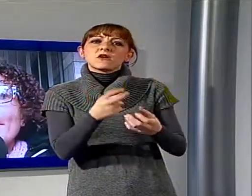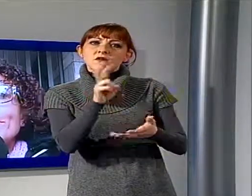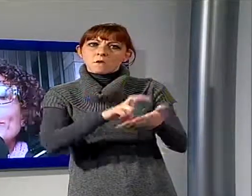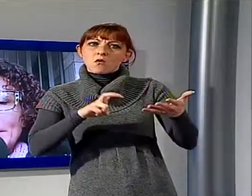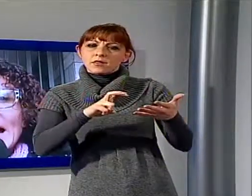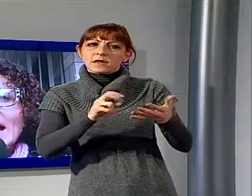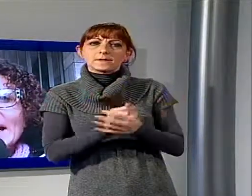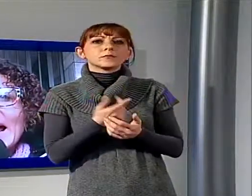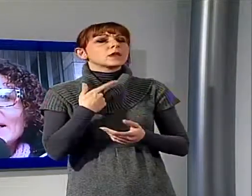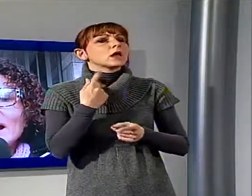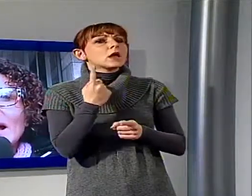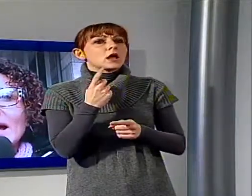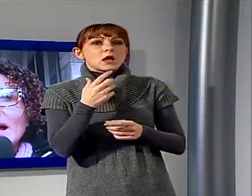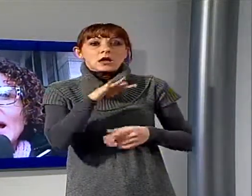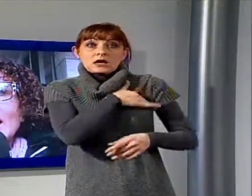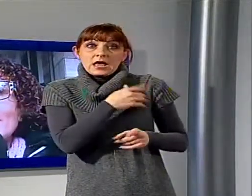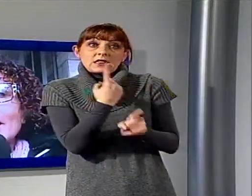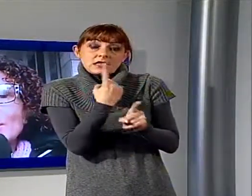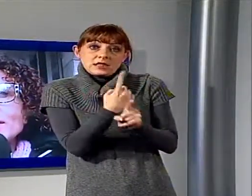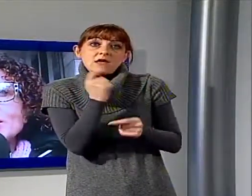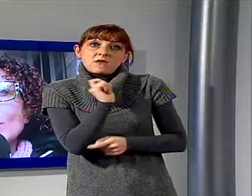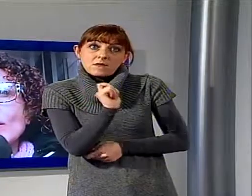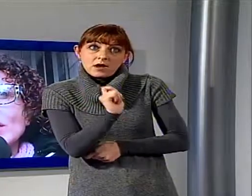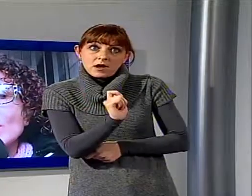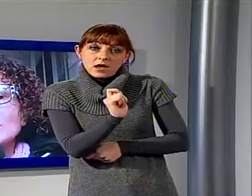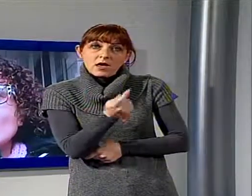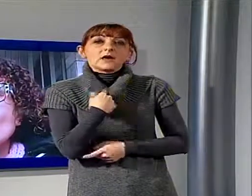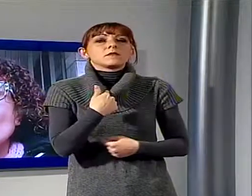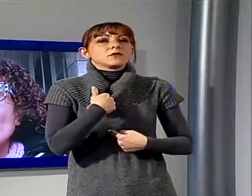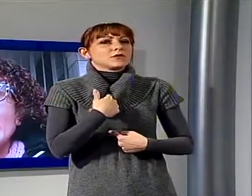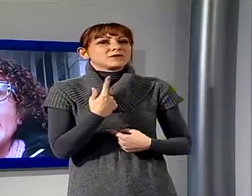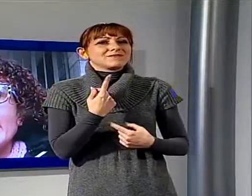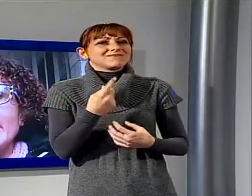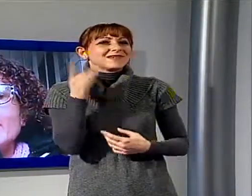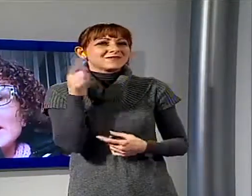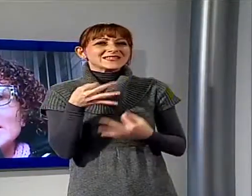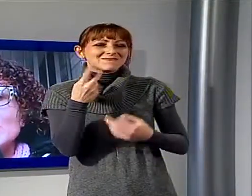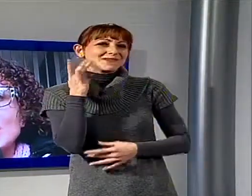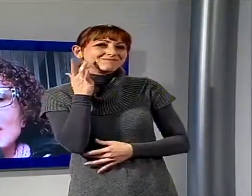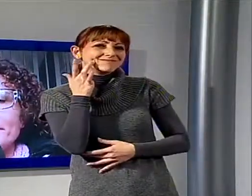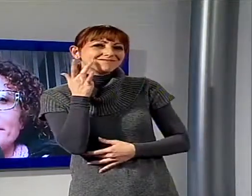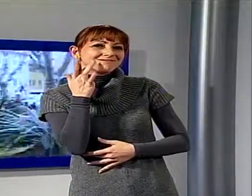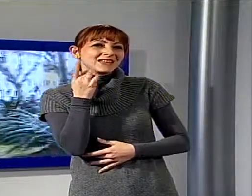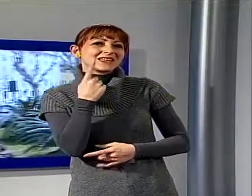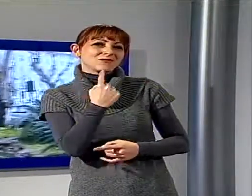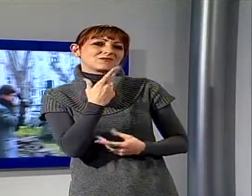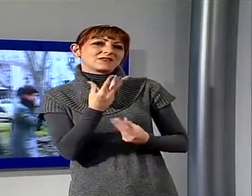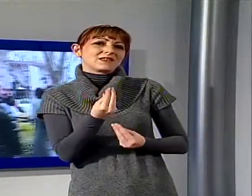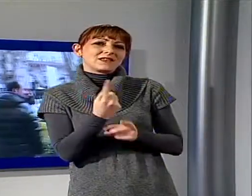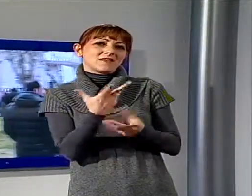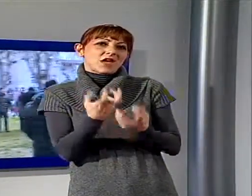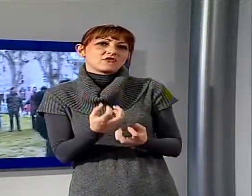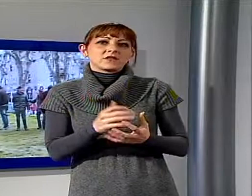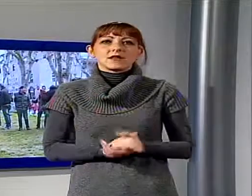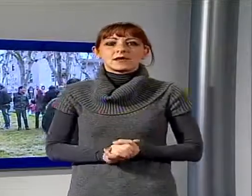far pagare il cliente e fare come si dice, buon viso a cattivo gioco e fargliela digerire. Un gruppo di